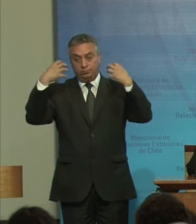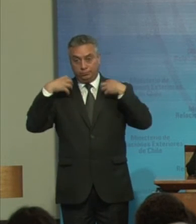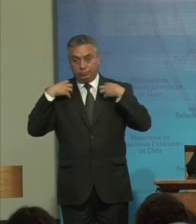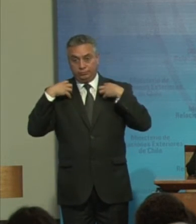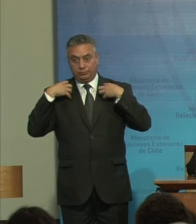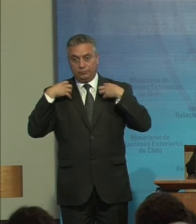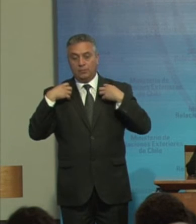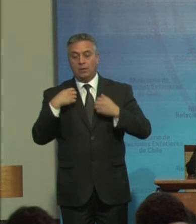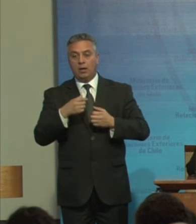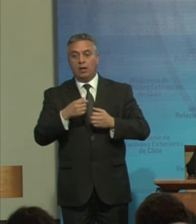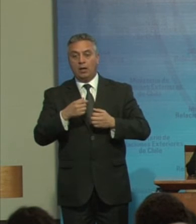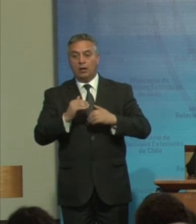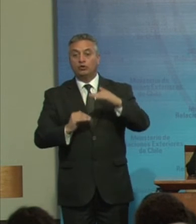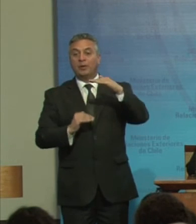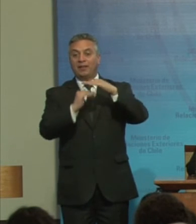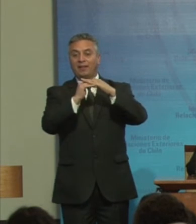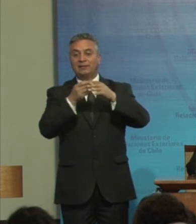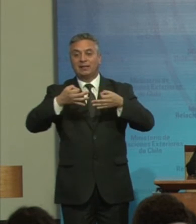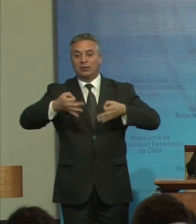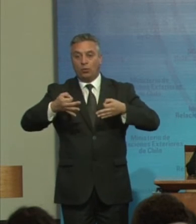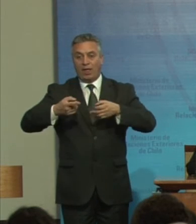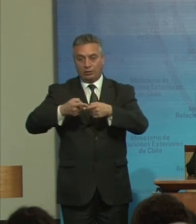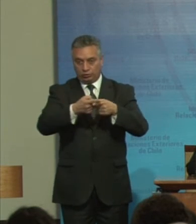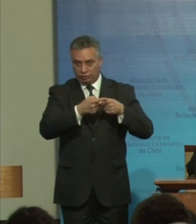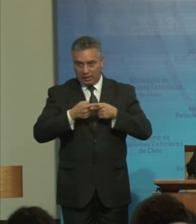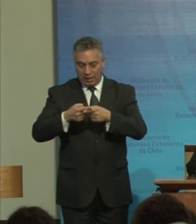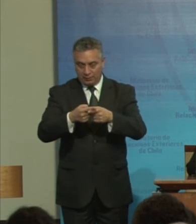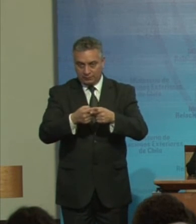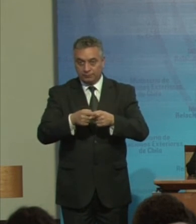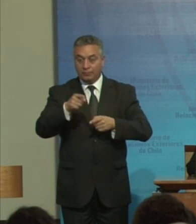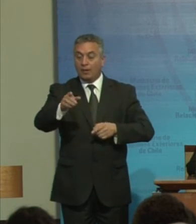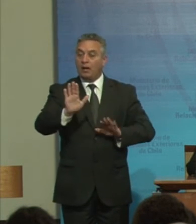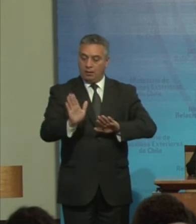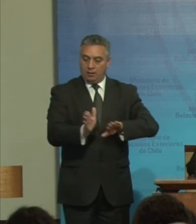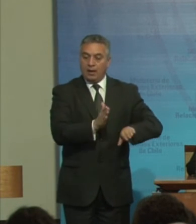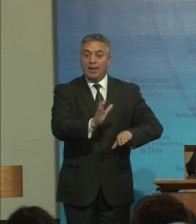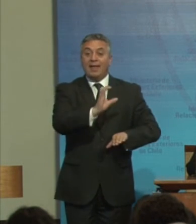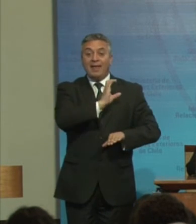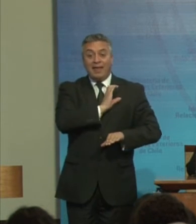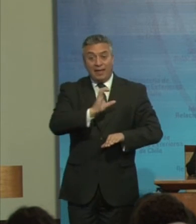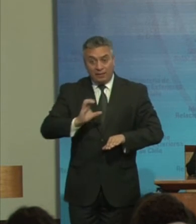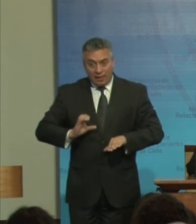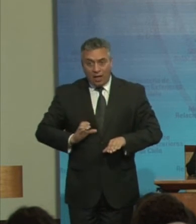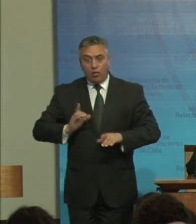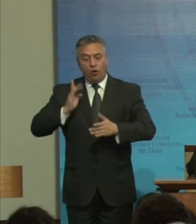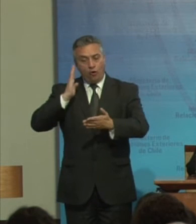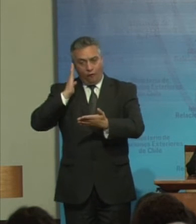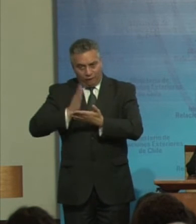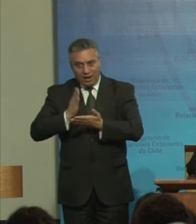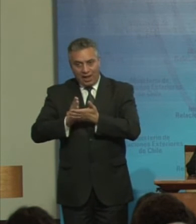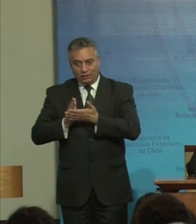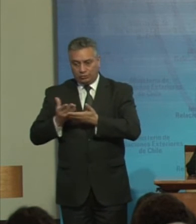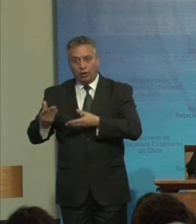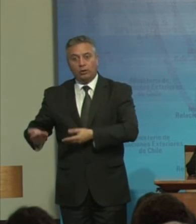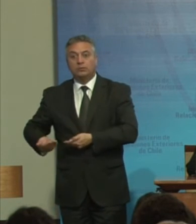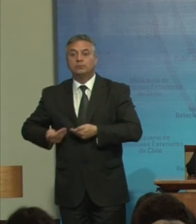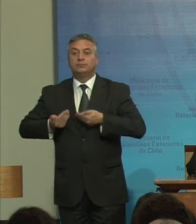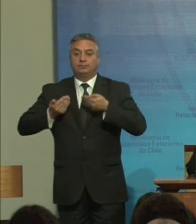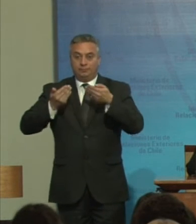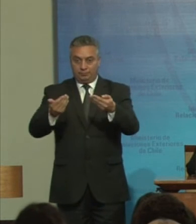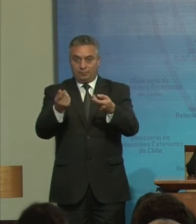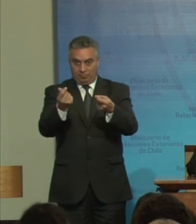De seguridad social J El Estado El Tiene la obligación De proporcionar Los